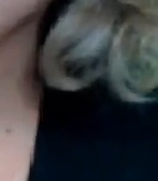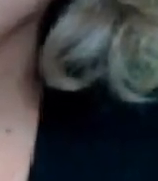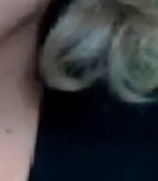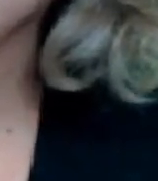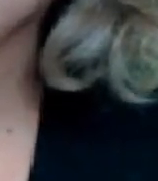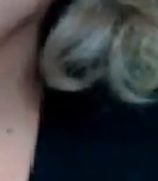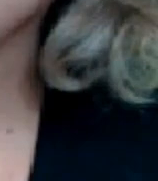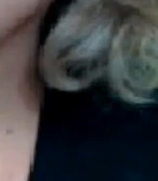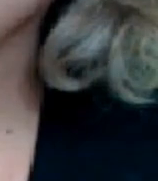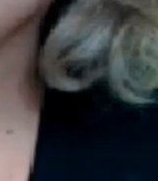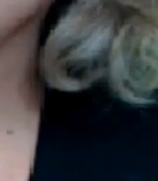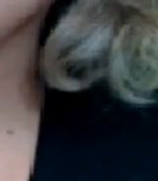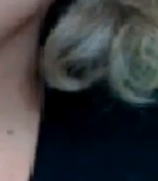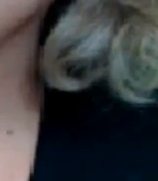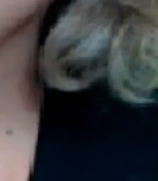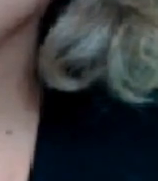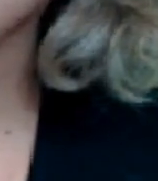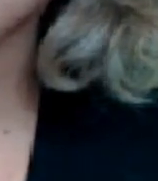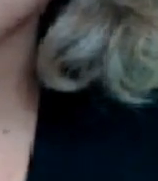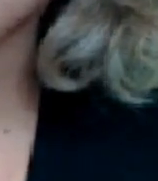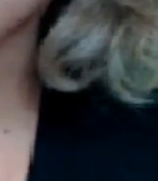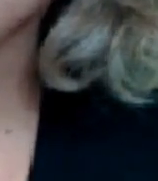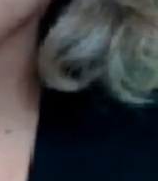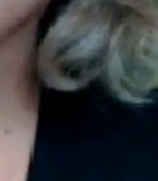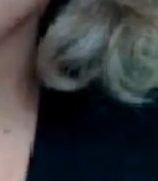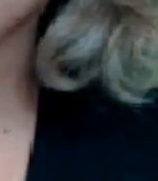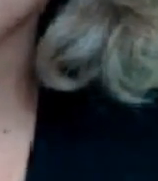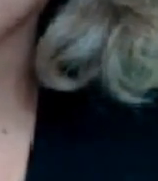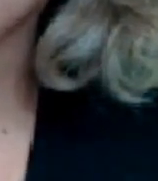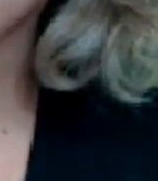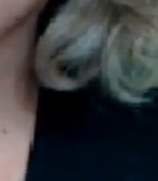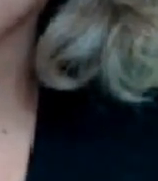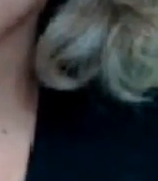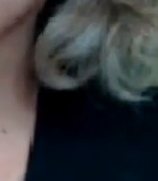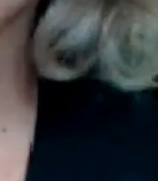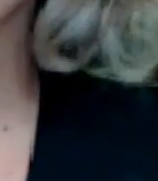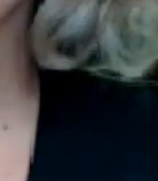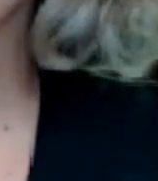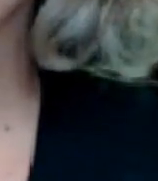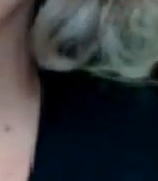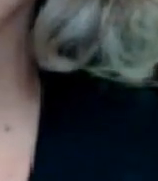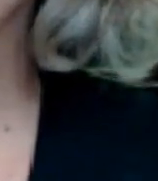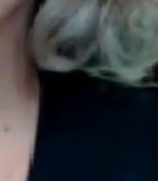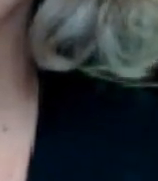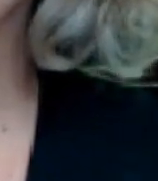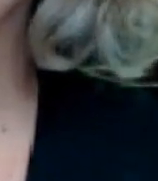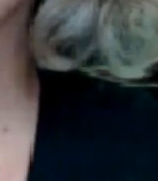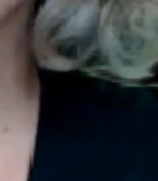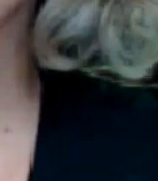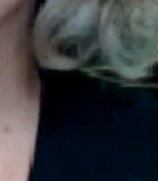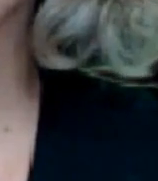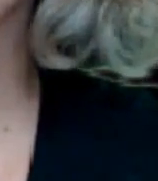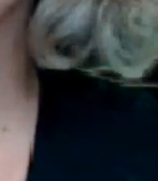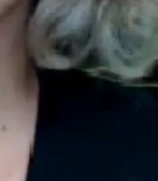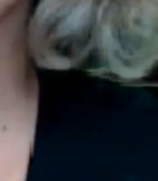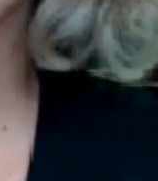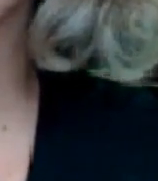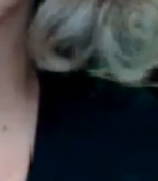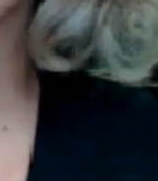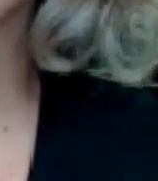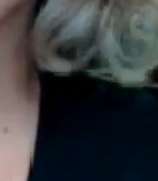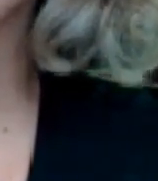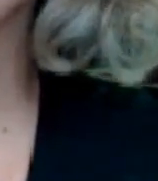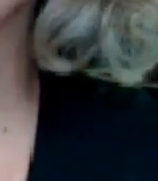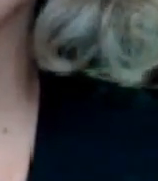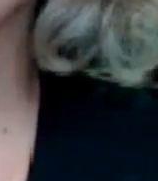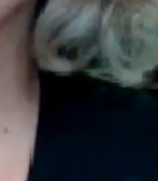presidente tiene no una sino muchas estrategias porque de pronto algún plan no